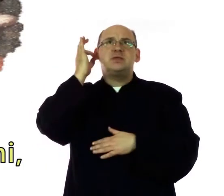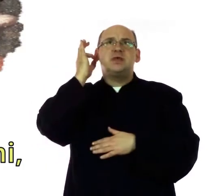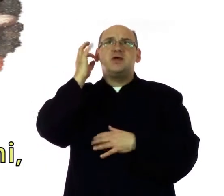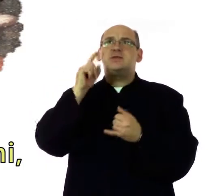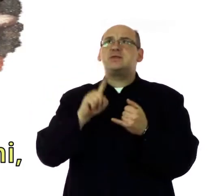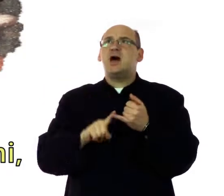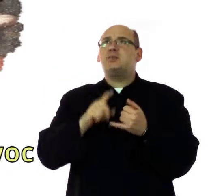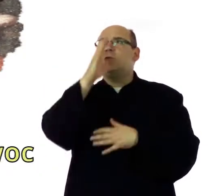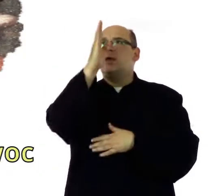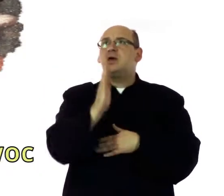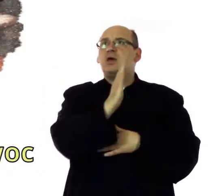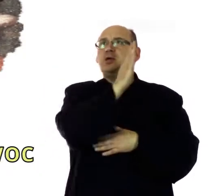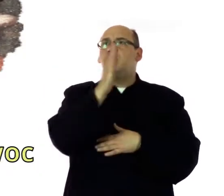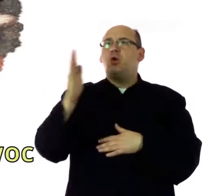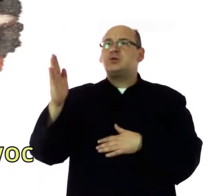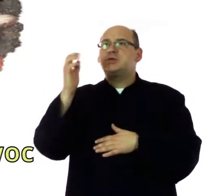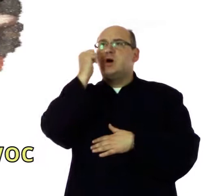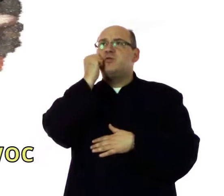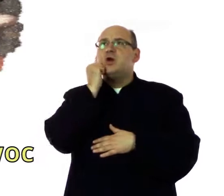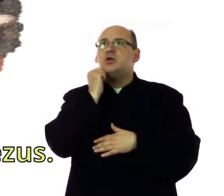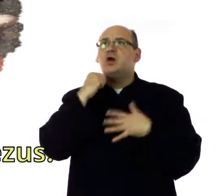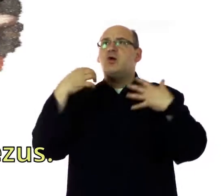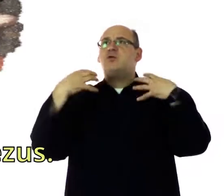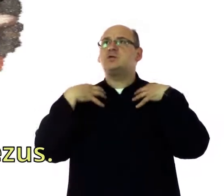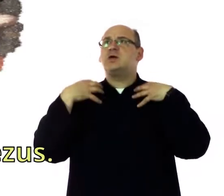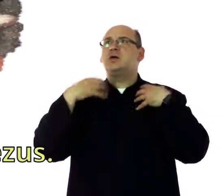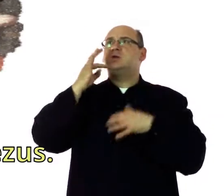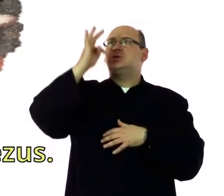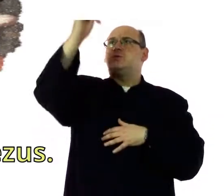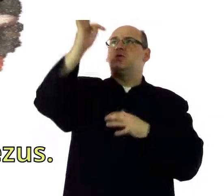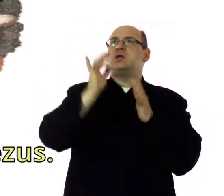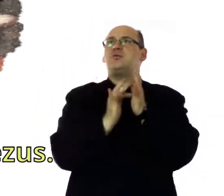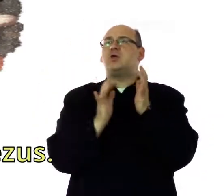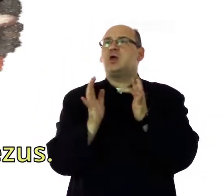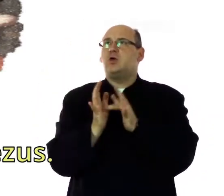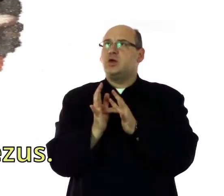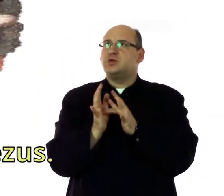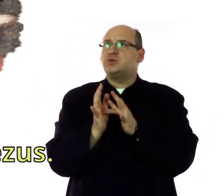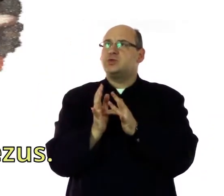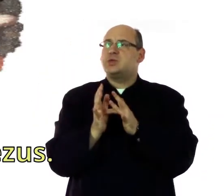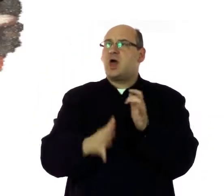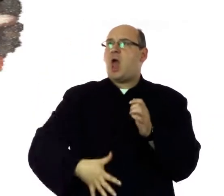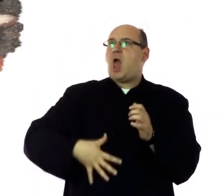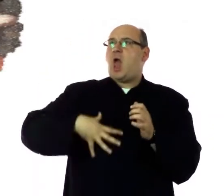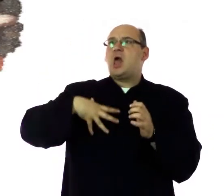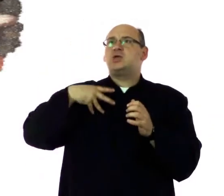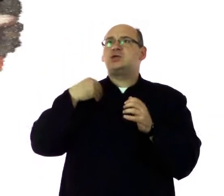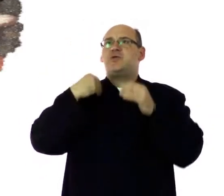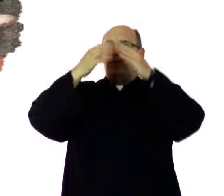Ty między niewiastami i błogosławiony owoc żywota Twojego Jezus.